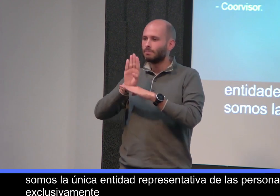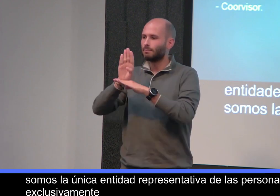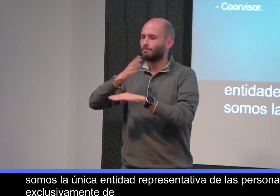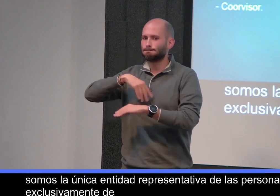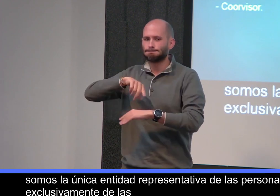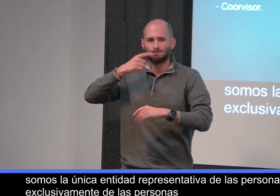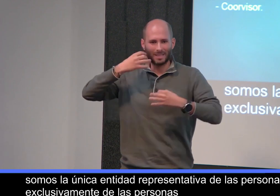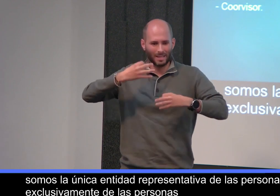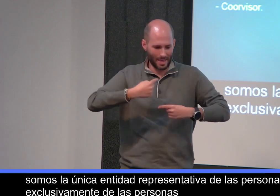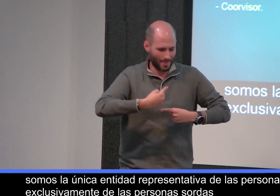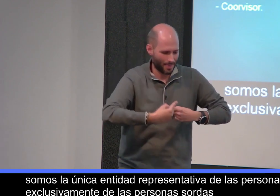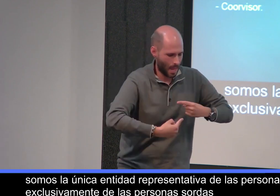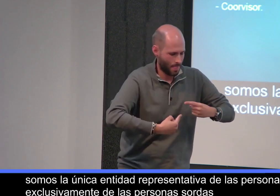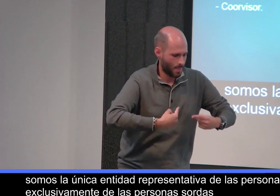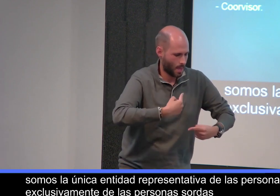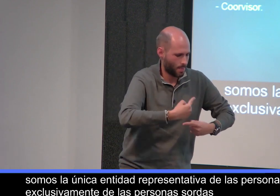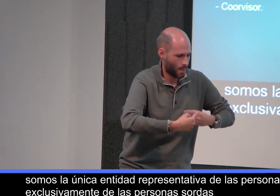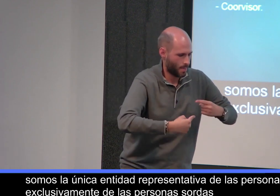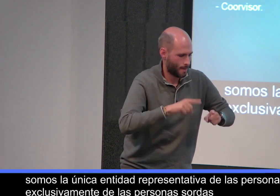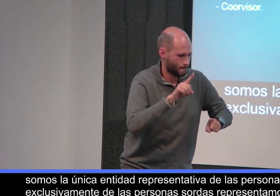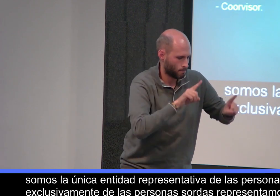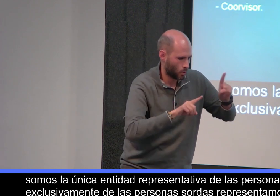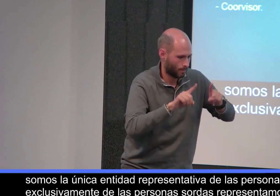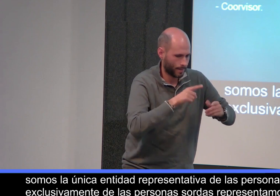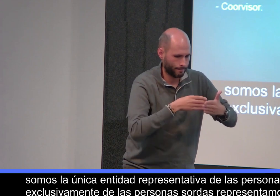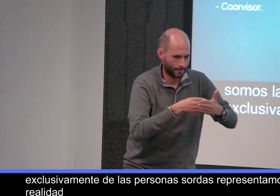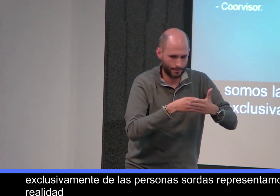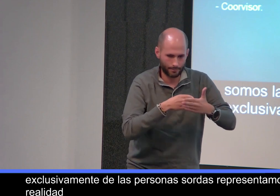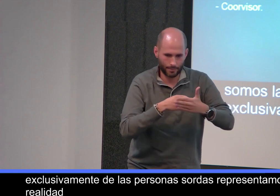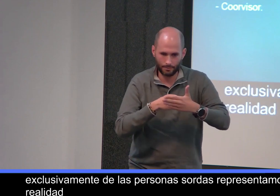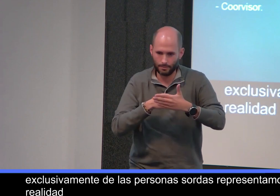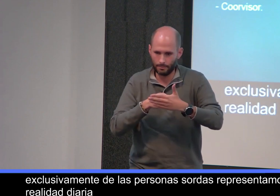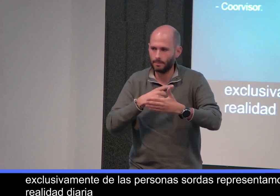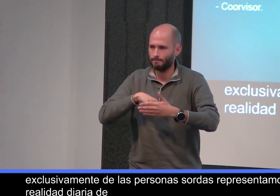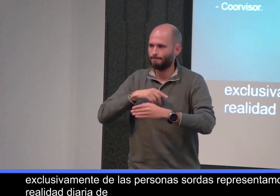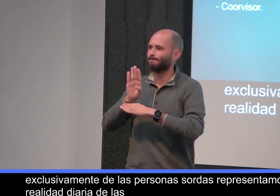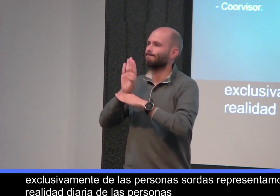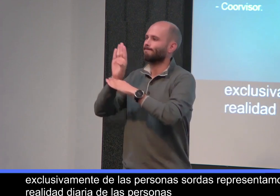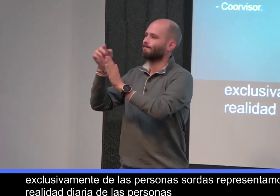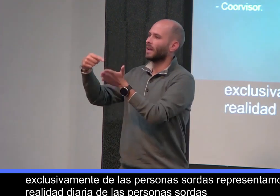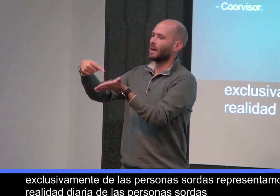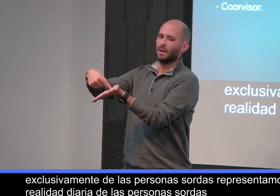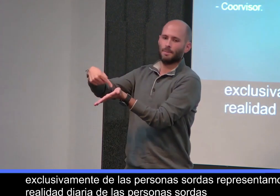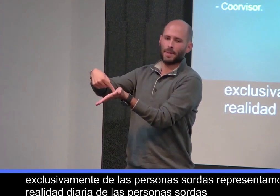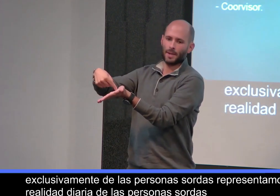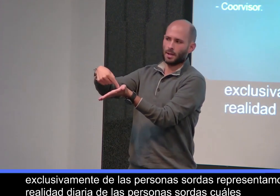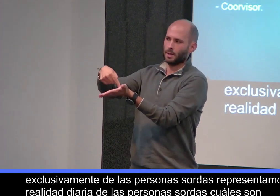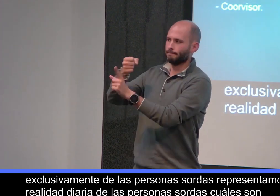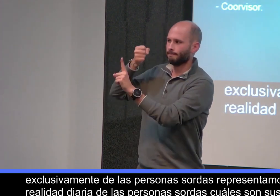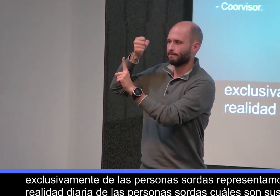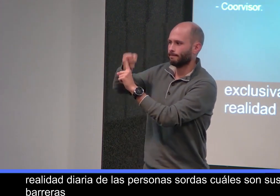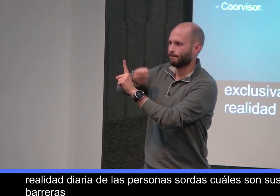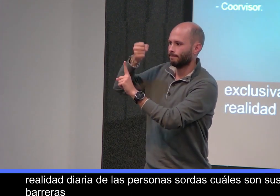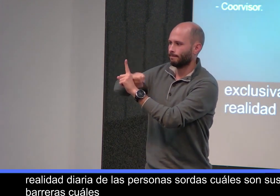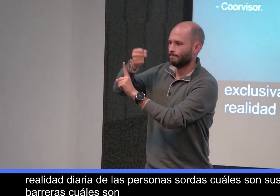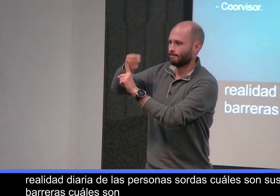sordas. Representamos la realidad diaria de las personas sordas, cuáles son sus barreras, cuáles son sus preocupaciones,